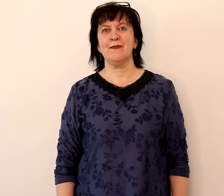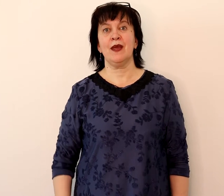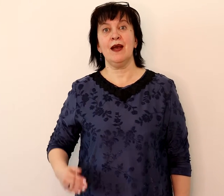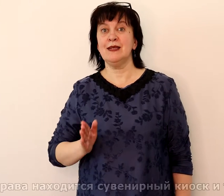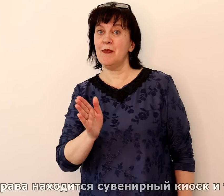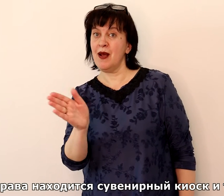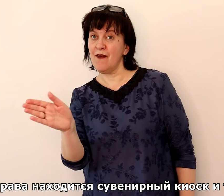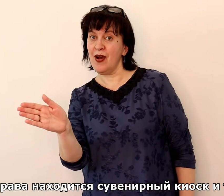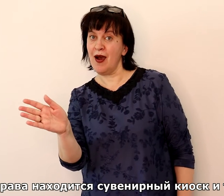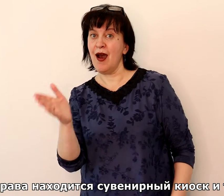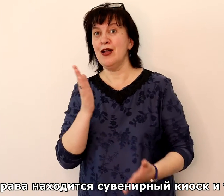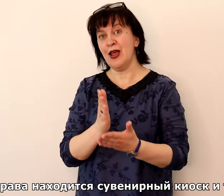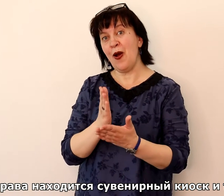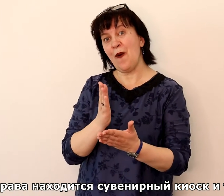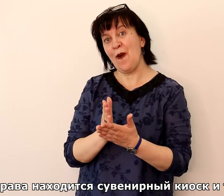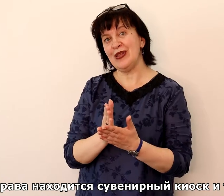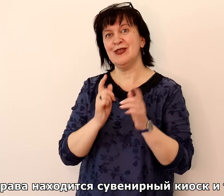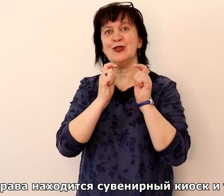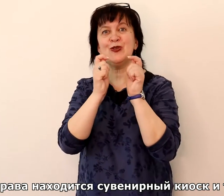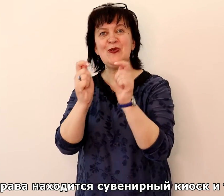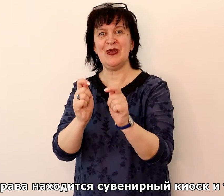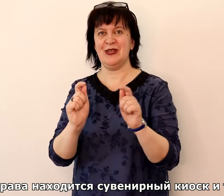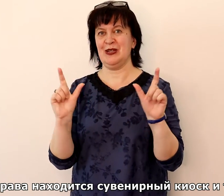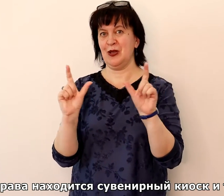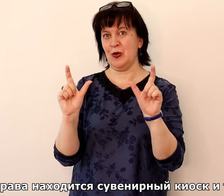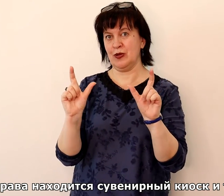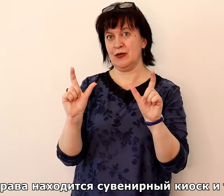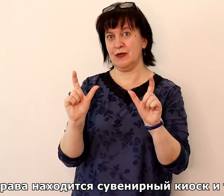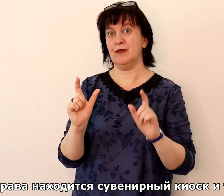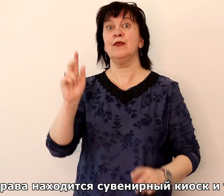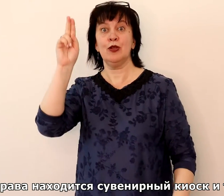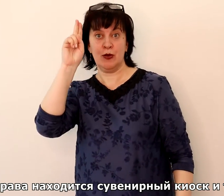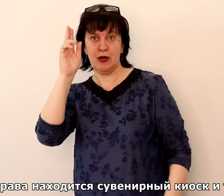Справа находится сувенирный киоск и туалет.